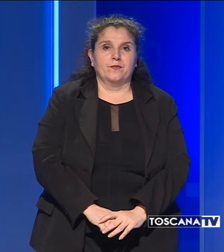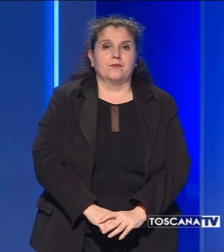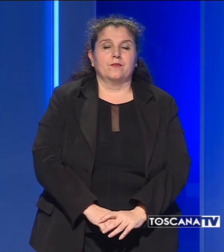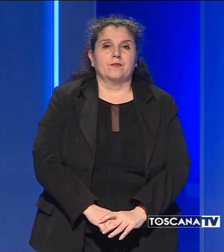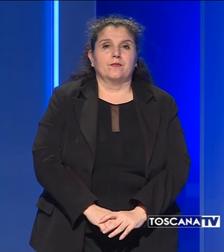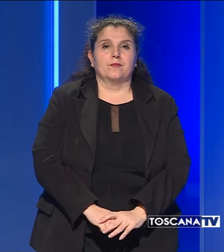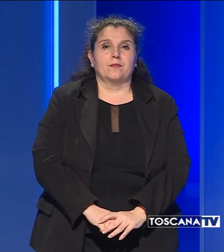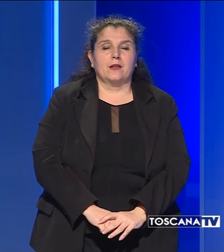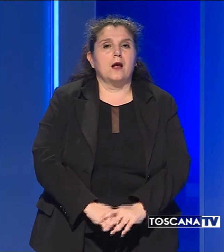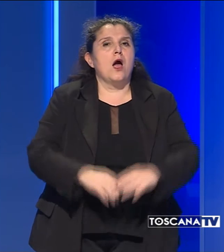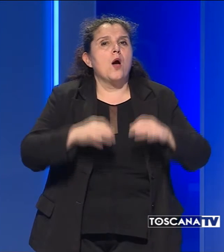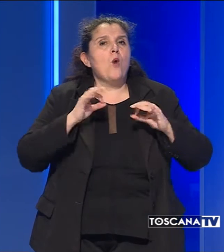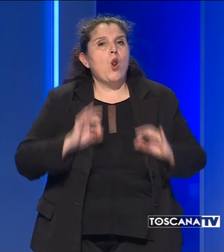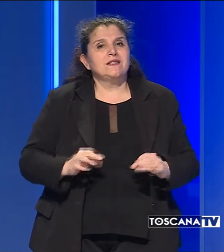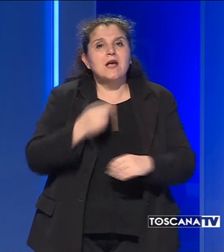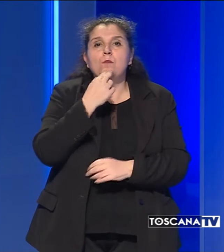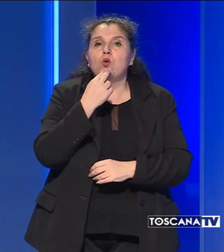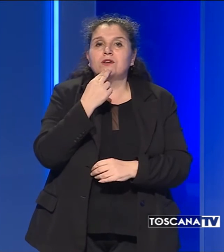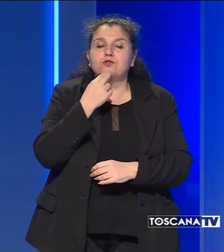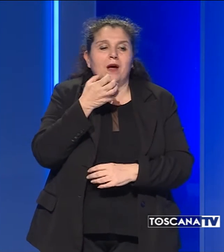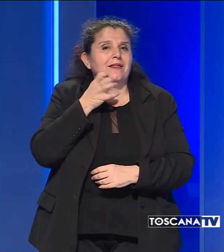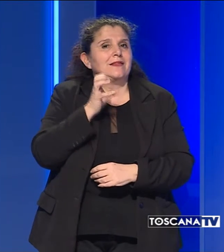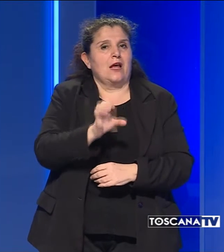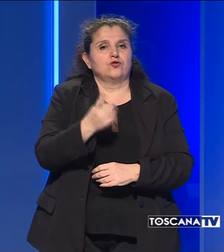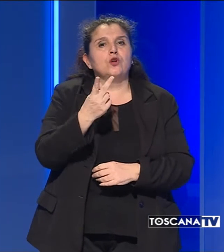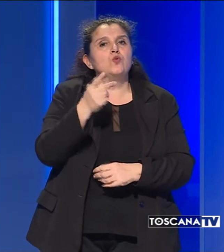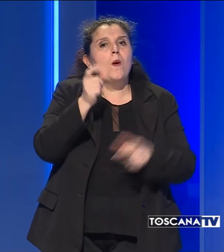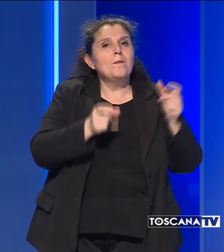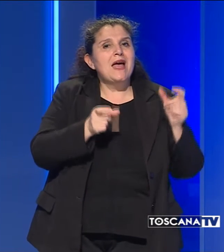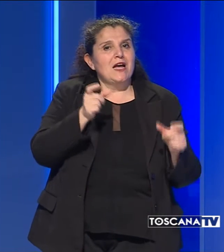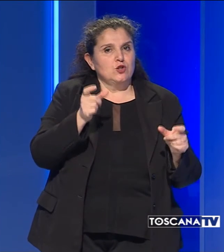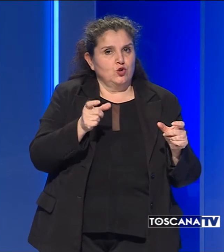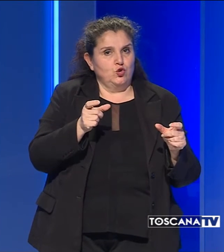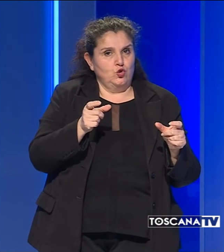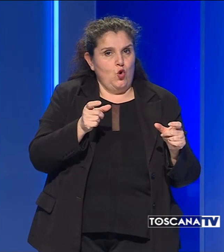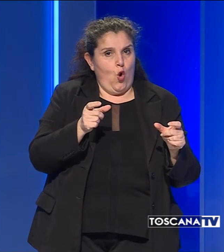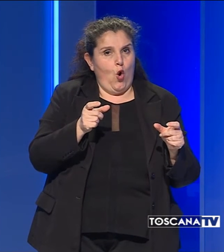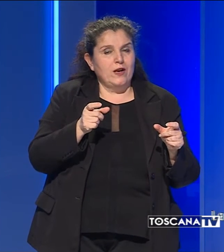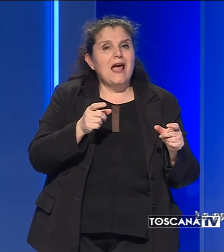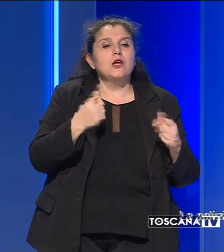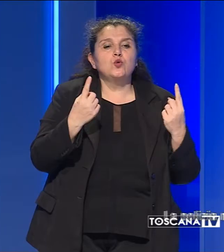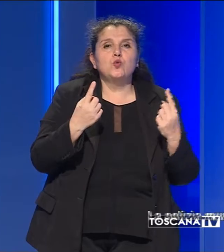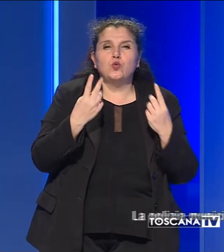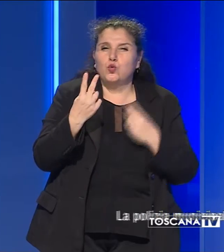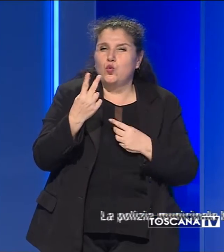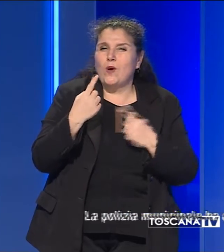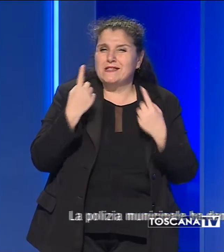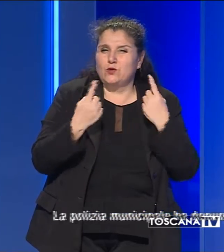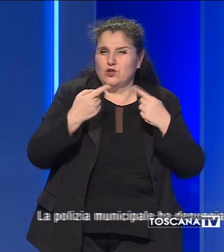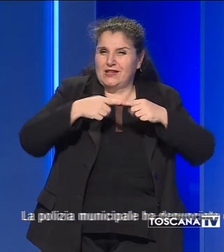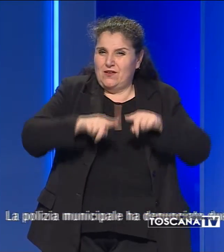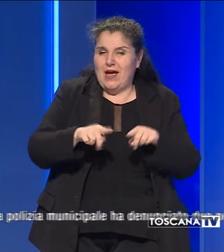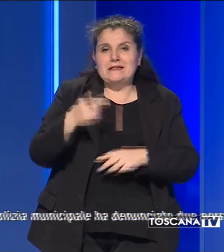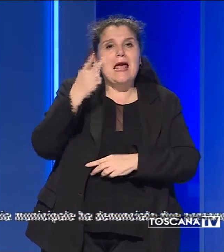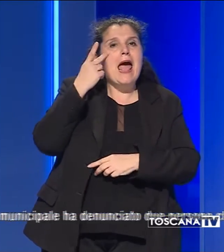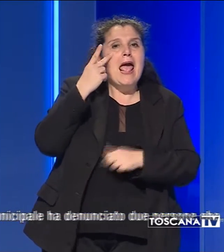La Polizia Municipale ha denunciato due persone in distinti episodi avvenuti a